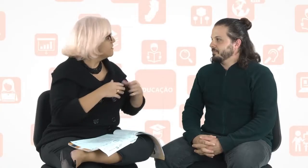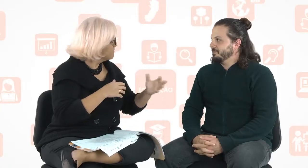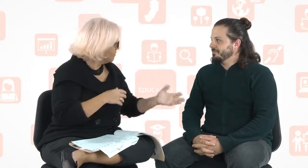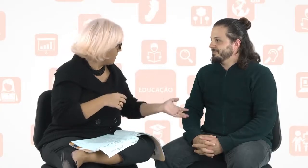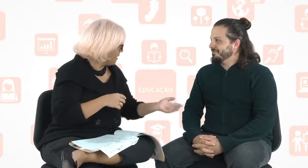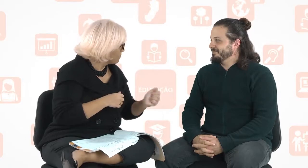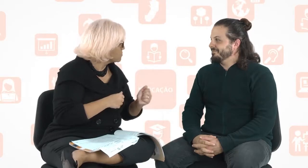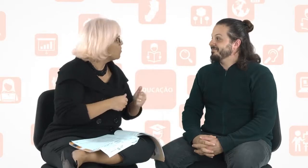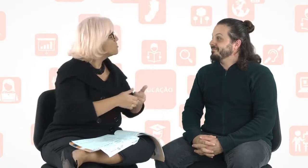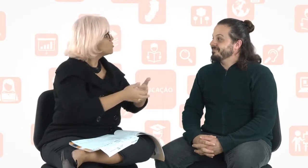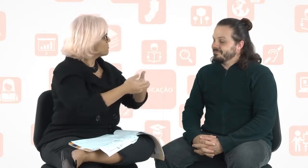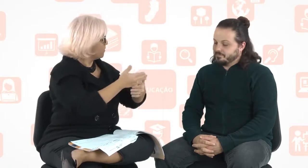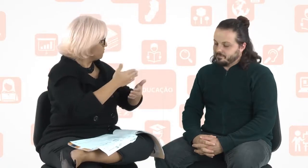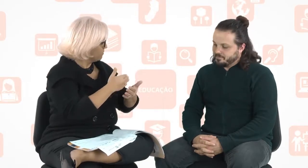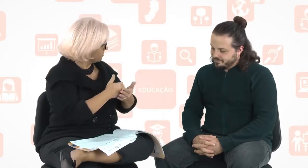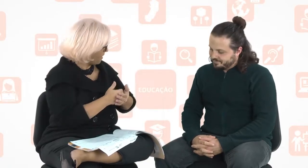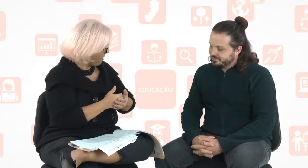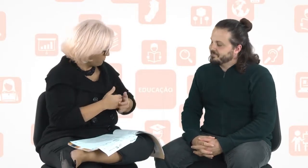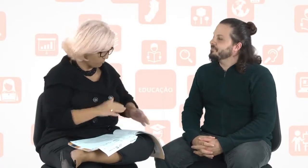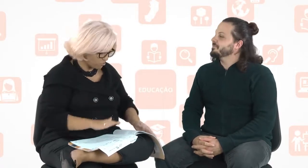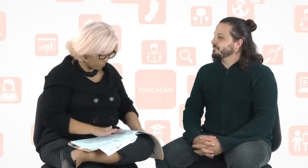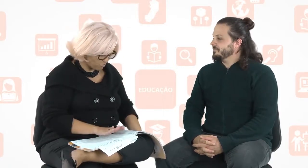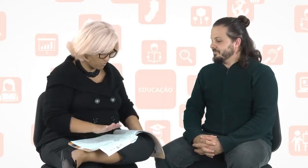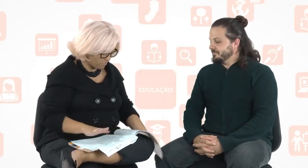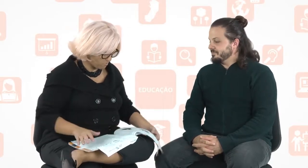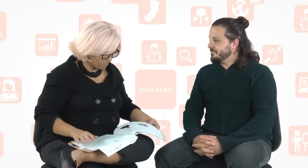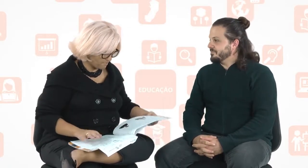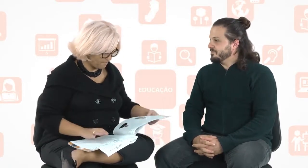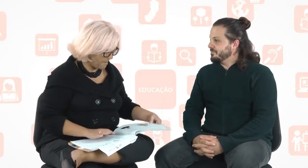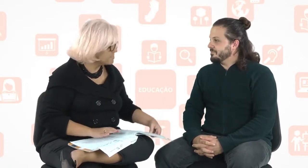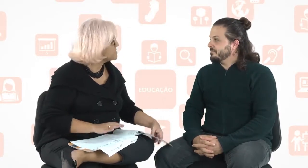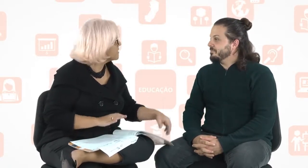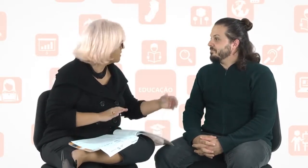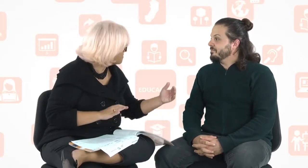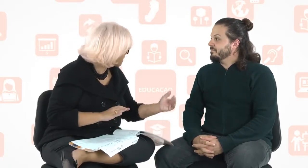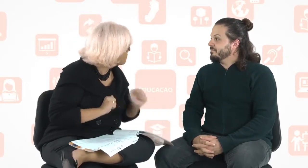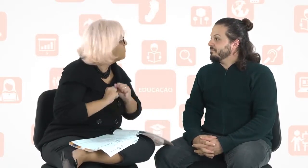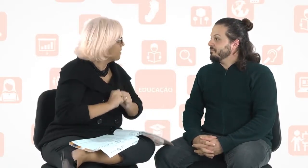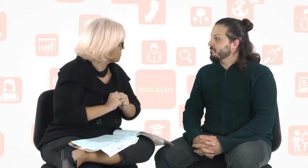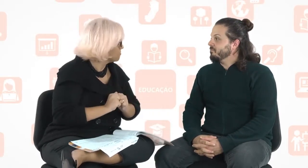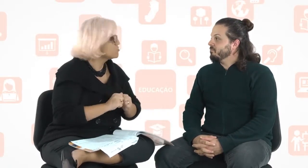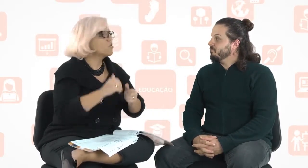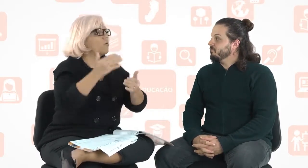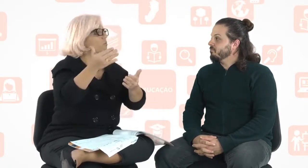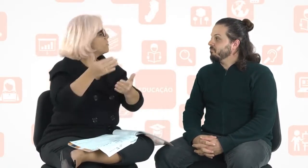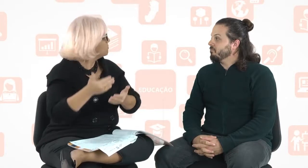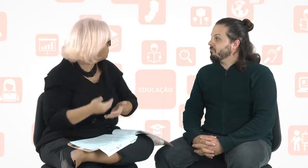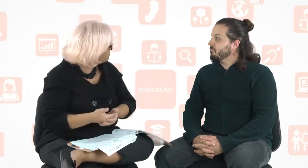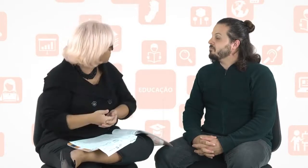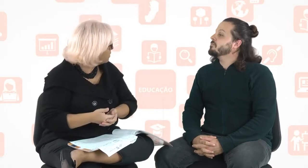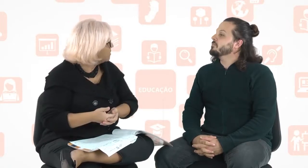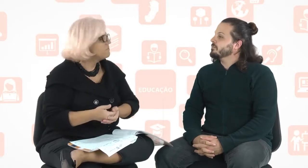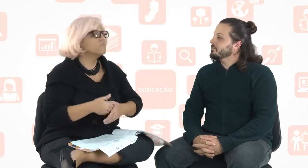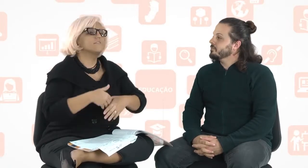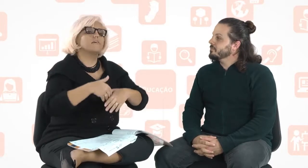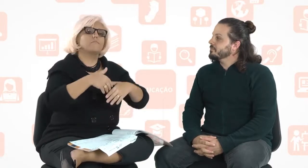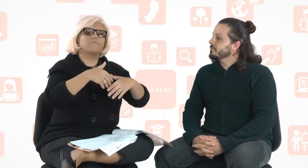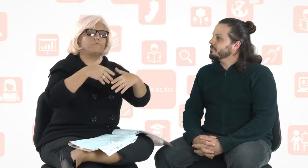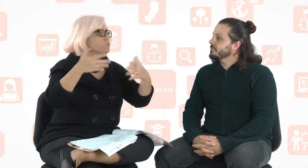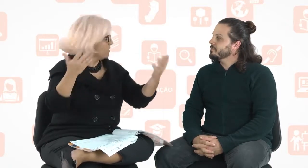Então, Marcos, como a gente falou da outra aula, hoje eu trouxe algumas coisas a mais, mas é aquele esquema mesmo. Chegou um aluno, você, futuro